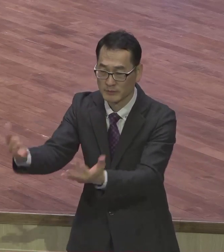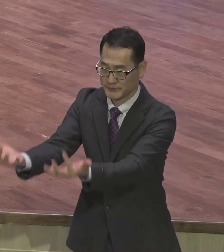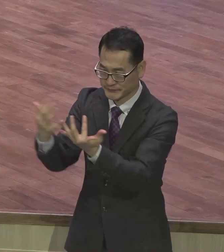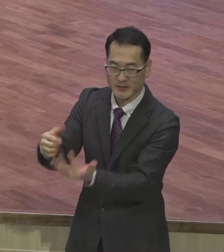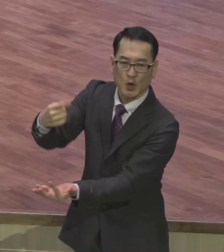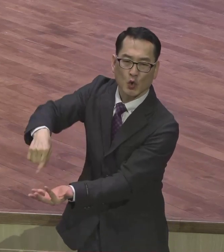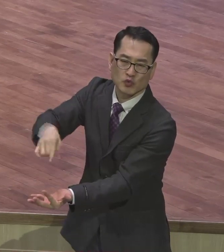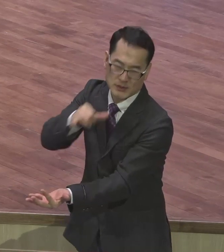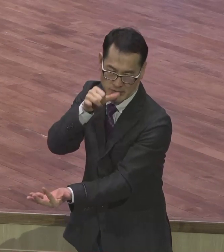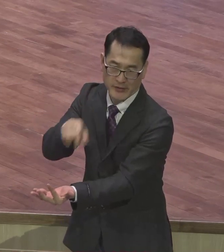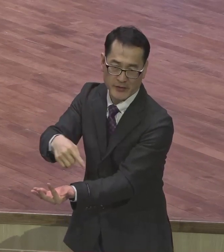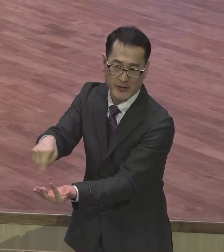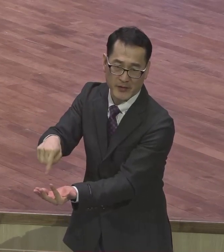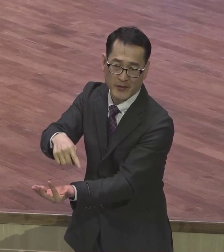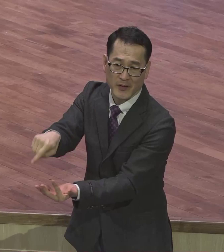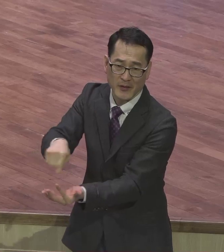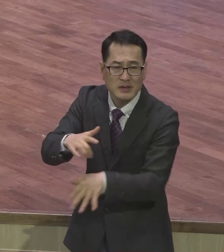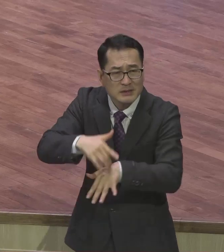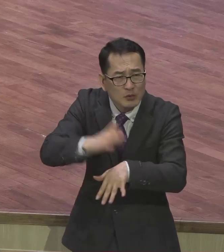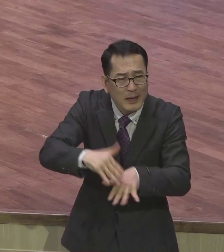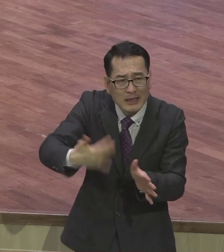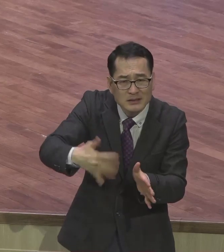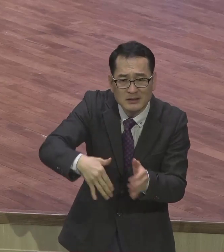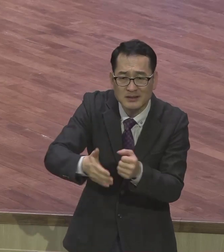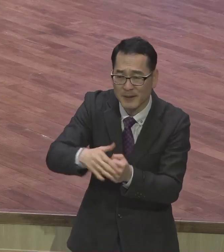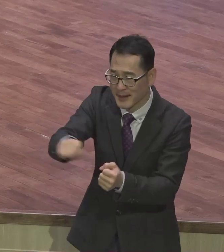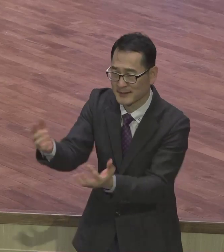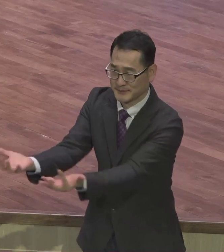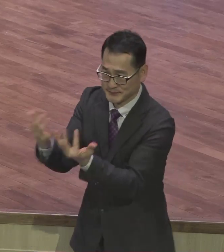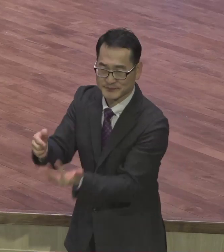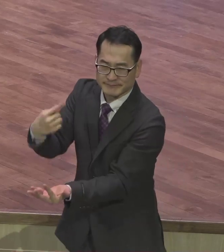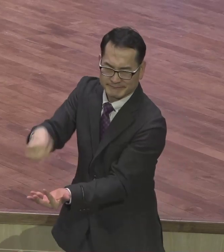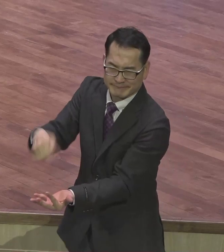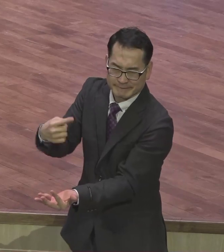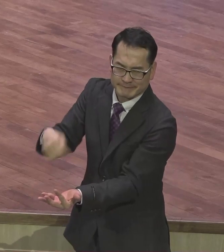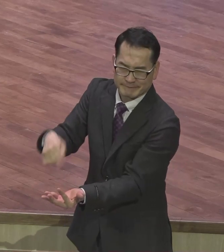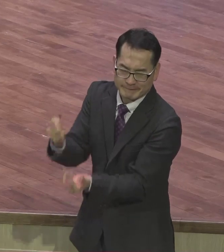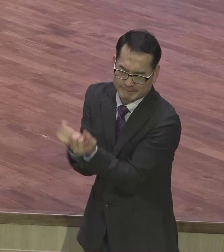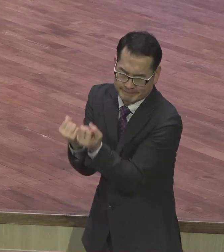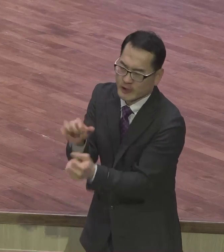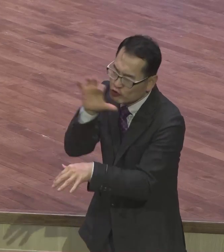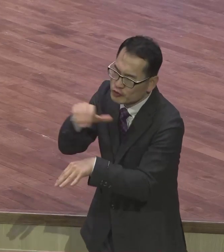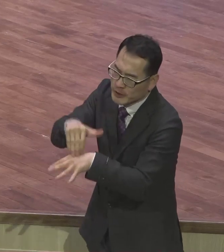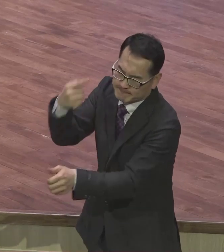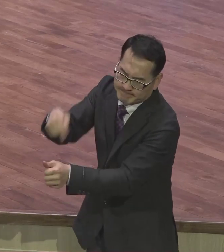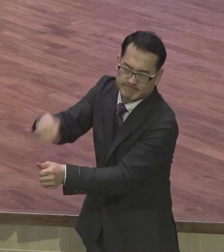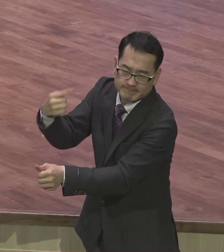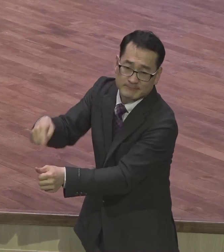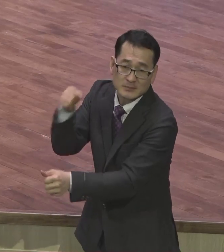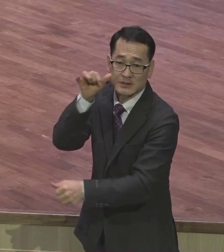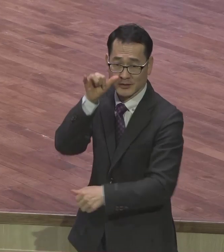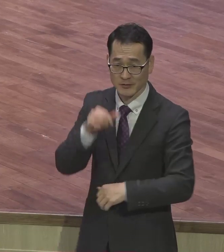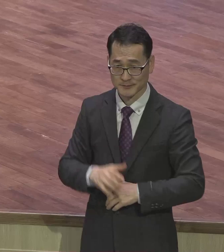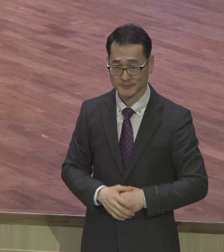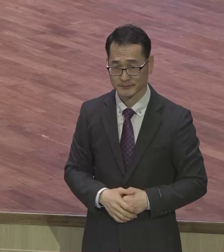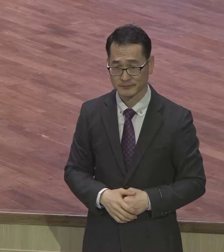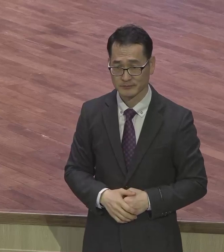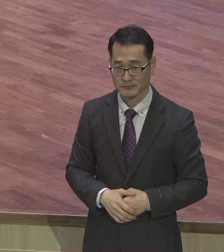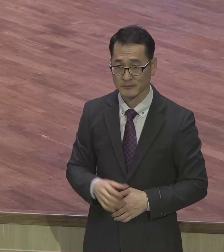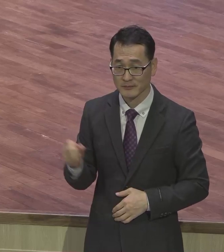되니까 계속 교육을 시키기 위해서 사가족부가 있어요. 사가족부가 가셔가지고 훈련 받고 사가족부가 또 그런 교구에 또 전도사람도 계시고